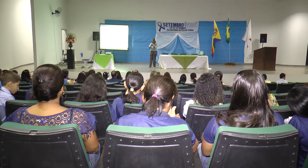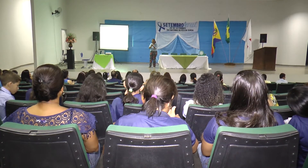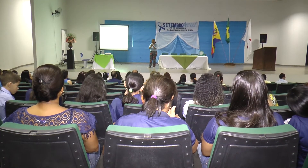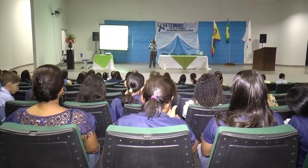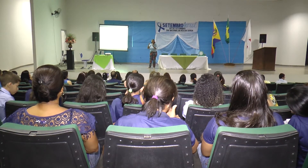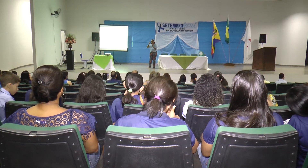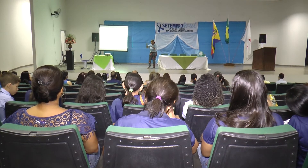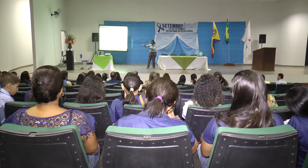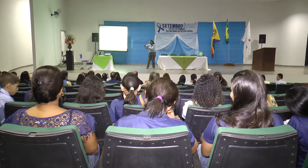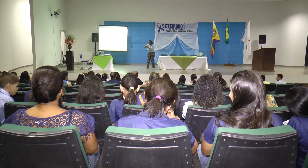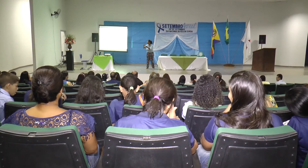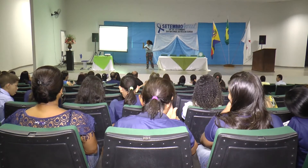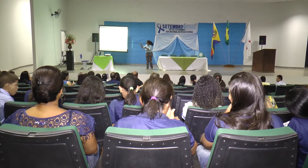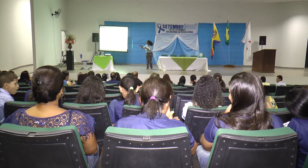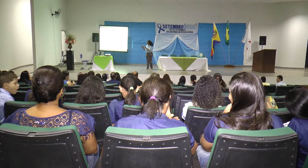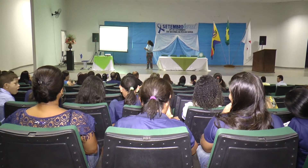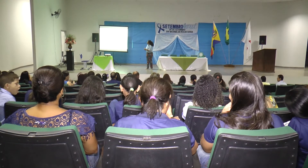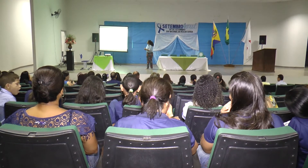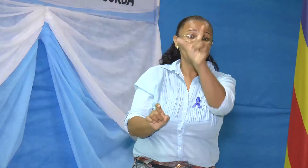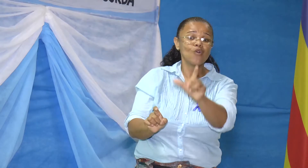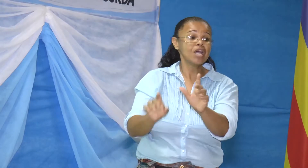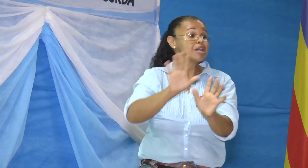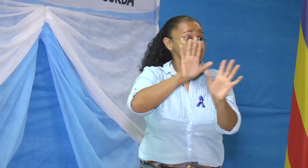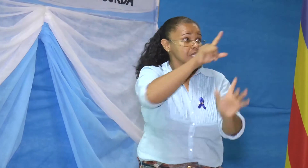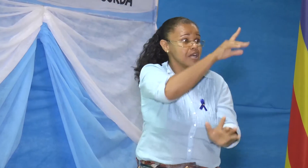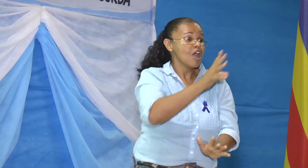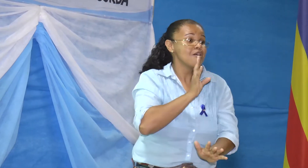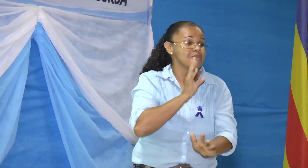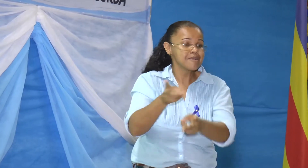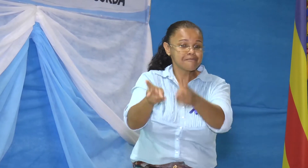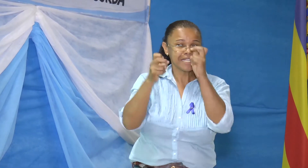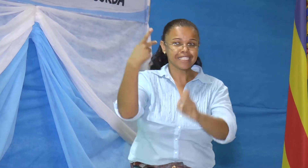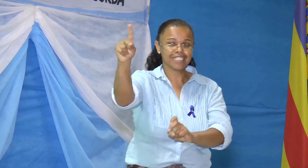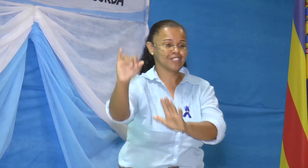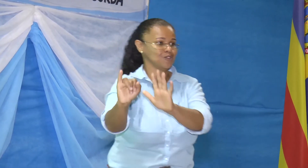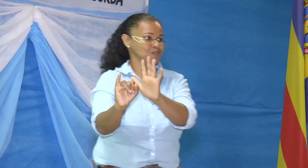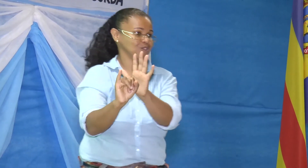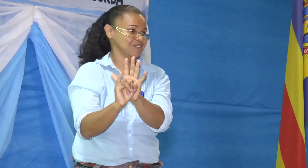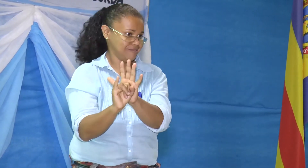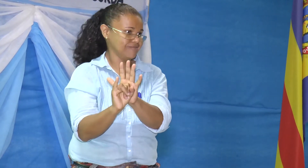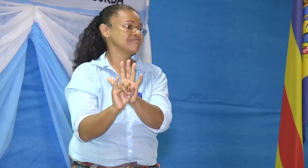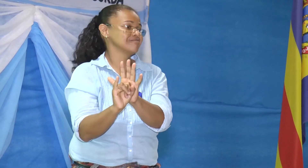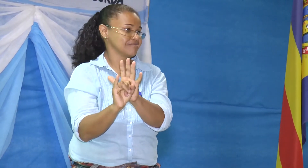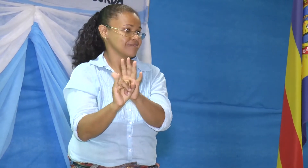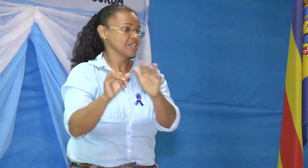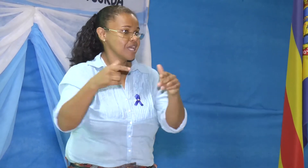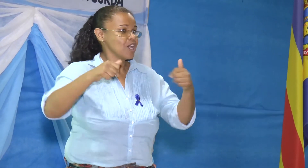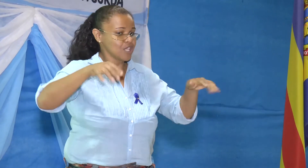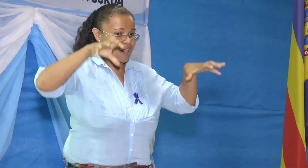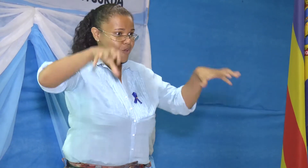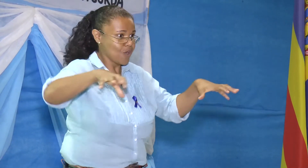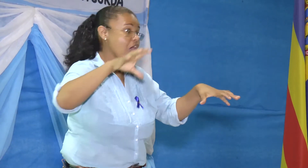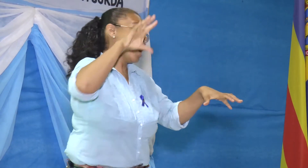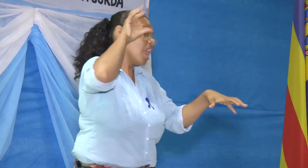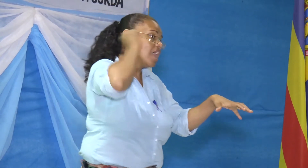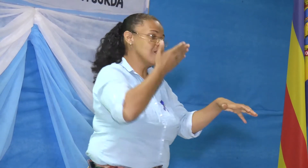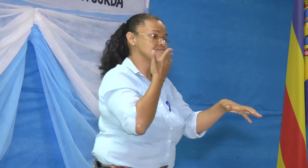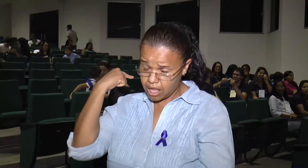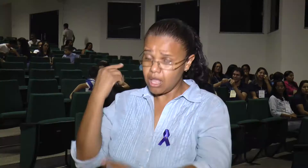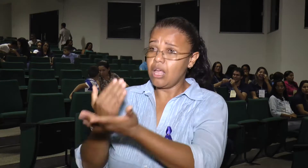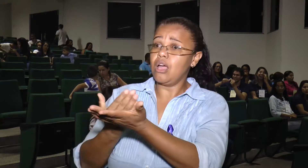finalizou o seminário Destacando a importância da valorização das pessoas que não ouvem